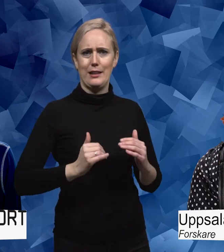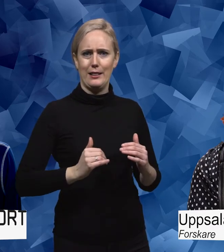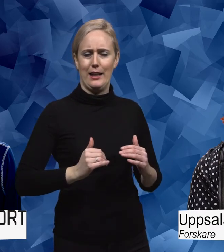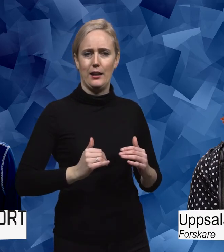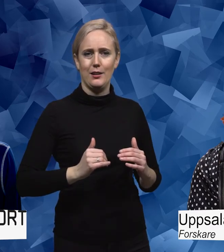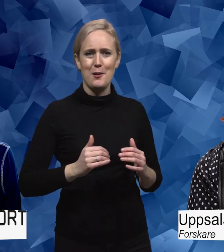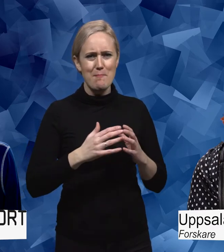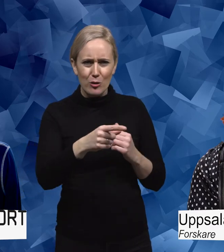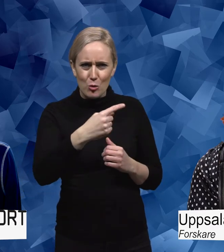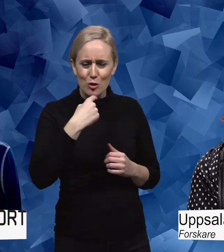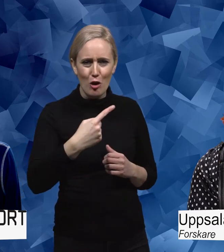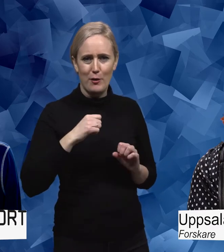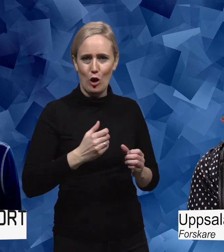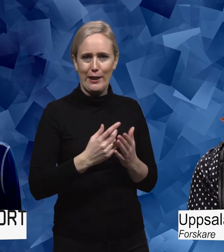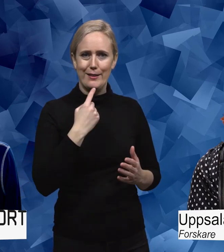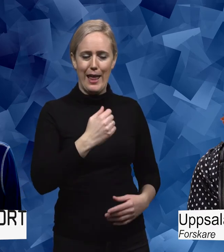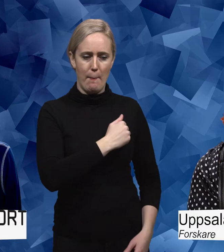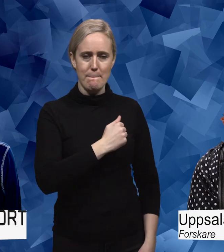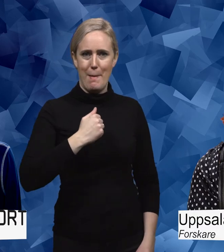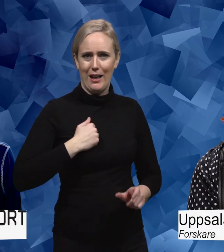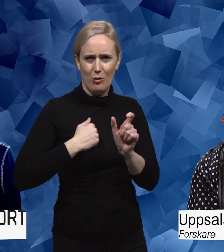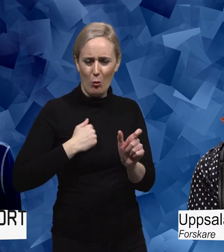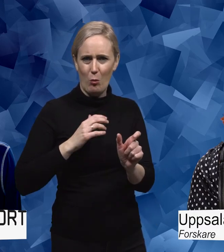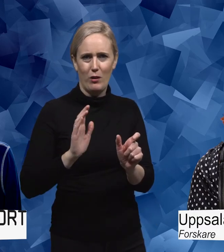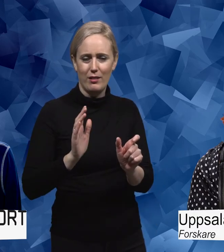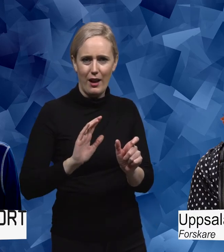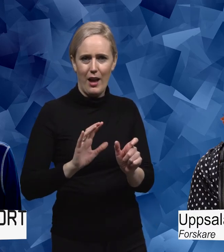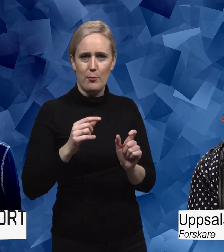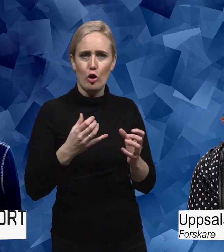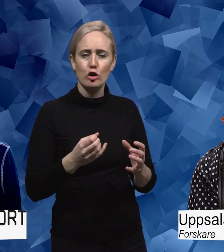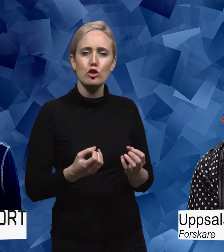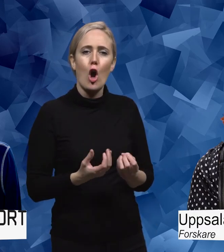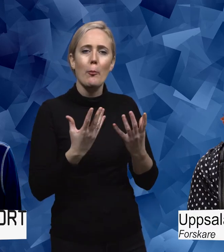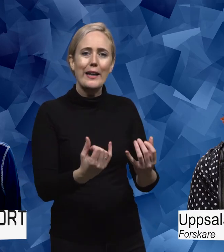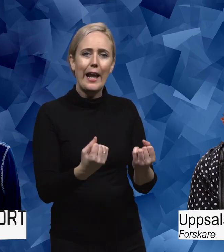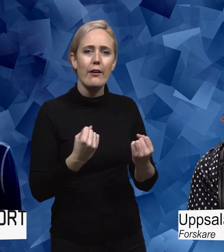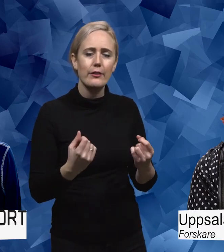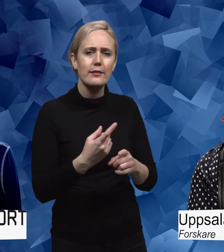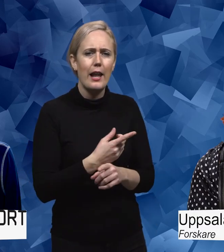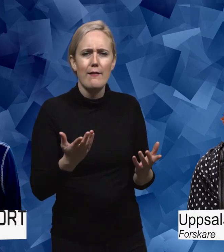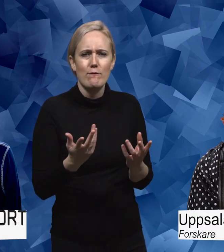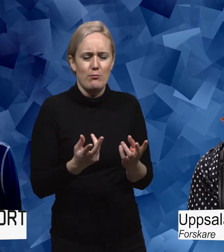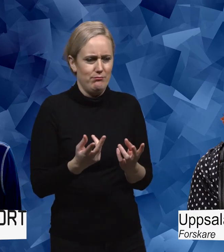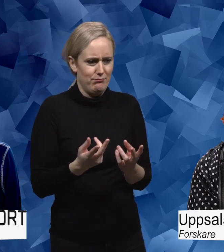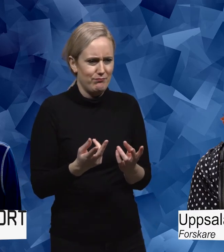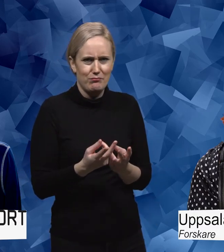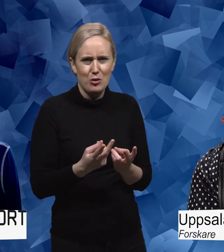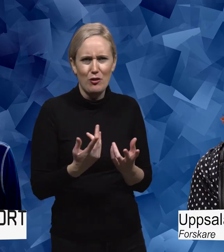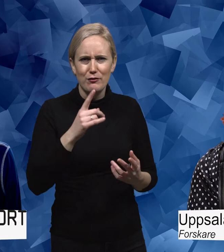inte ska säga makt utan prata om att skapa kraft kring sin funktionsnedsättning. Hur menar du då? Vad är det som är fel med makt? Det finns ju ett